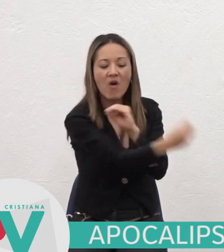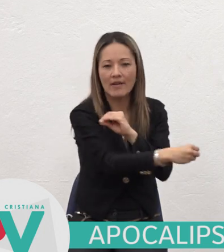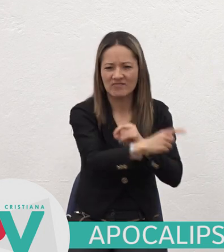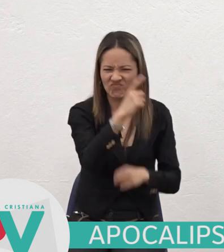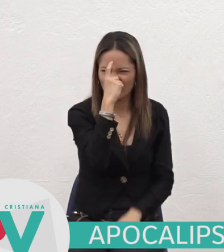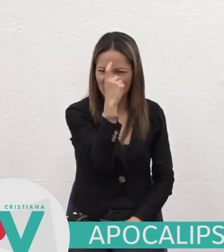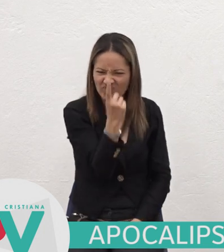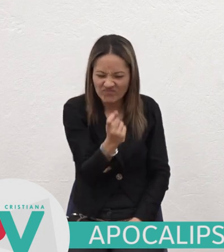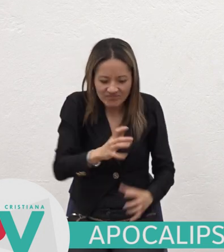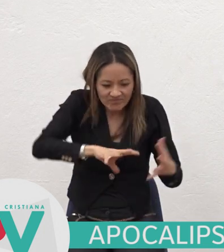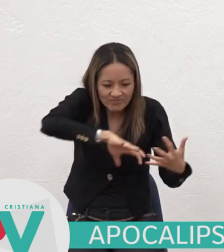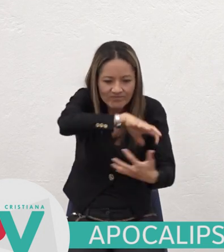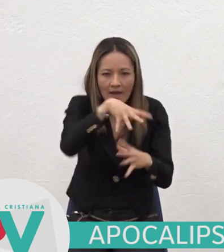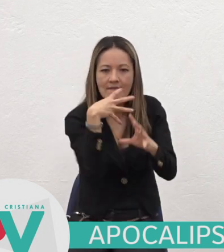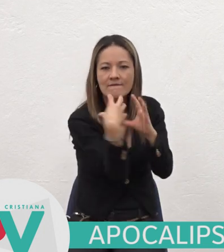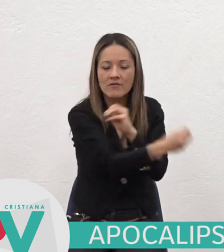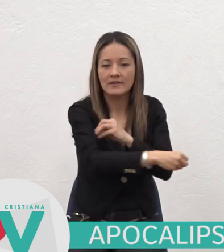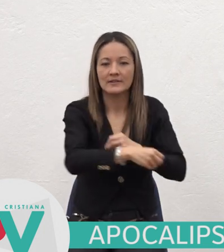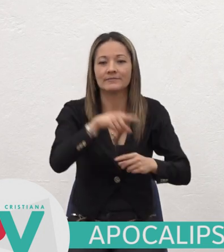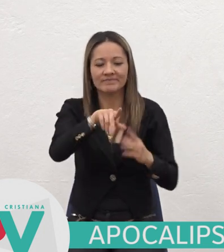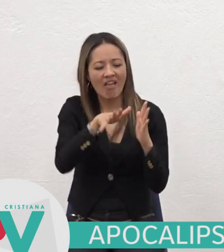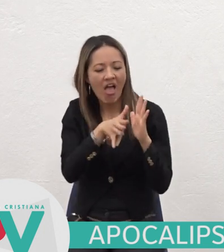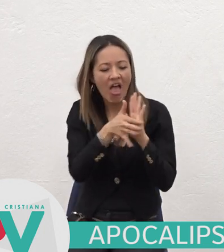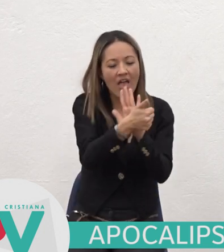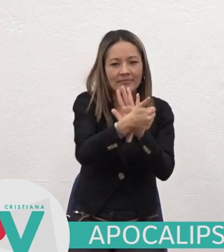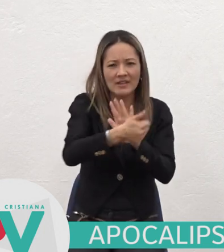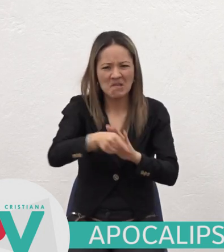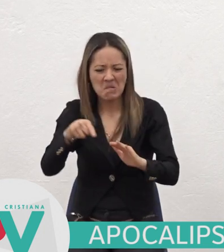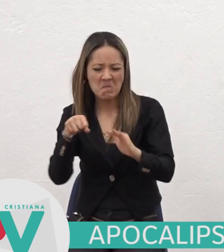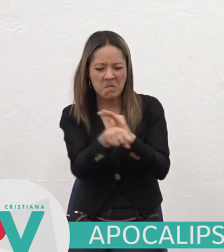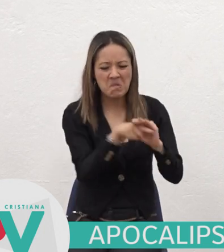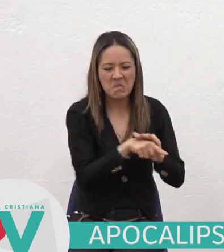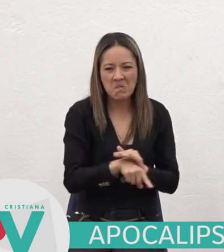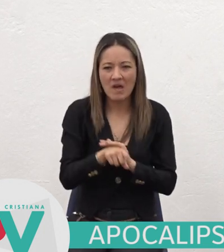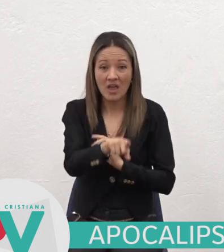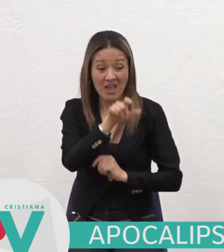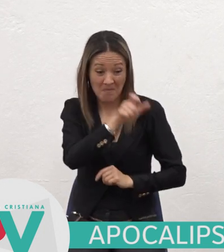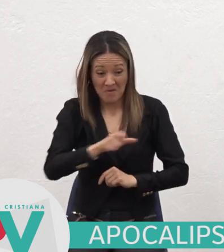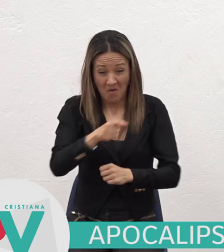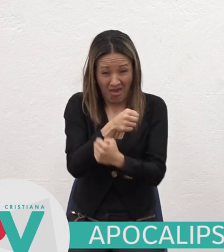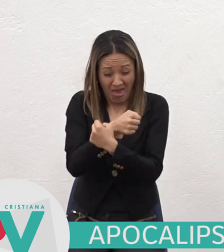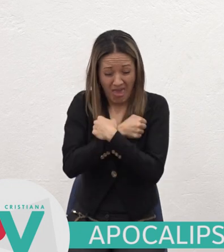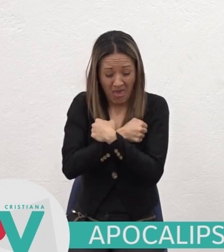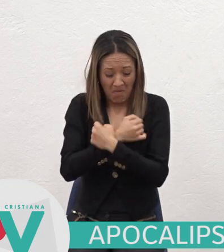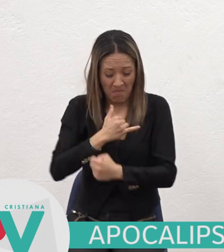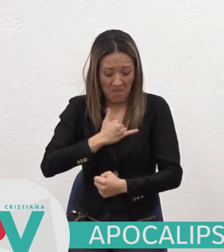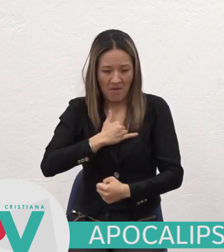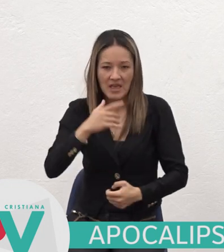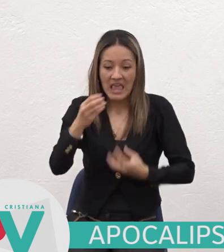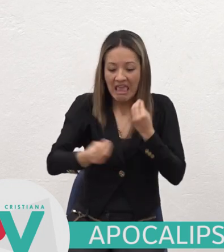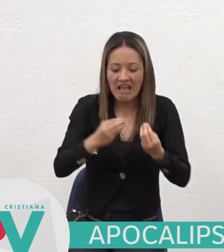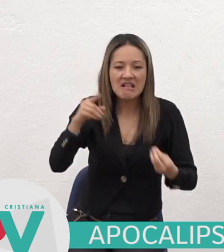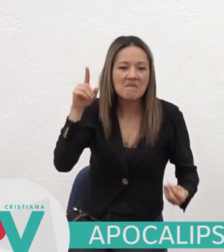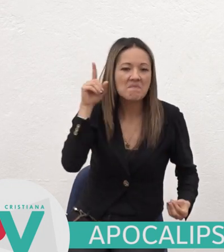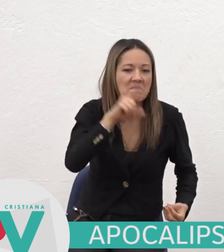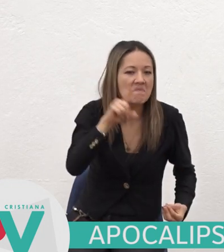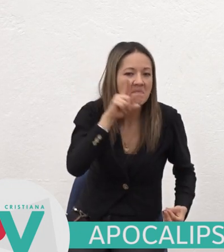Los homicidas Los idólatras Y todo aquel Que ama Y hace mentiras Versículo 16 Versículo